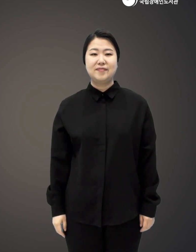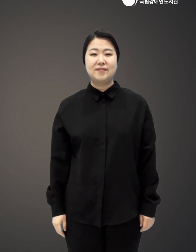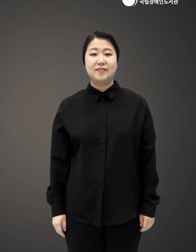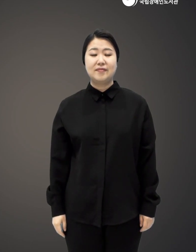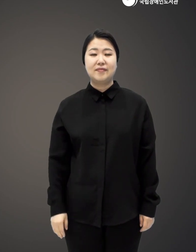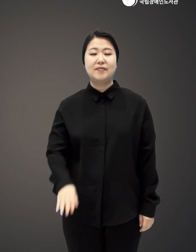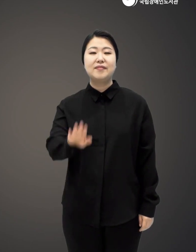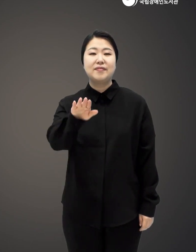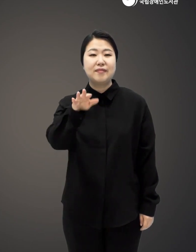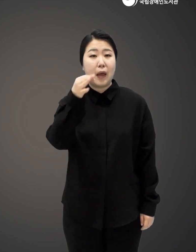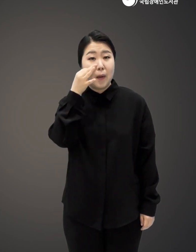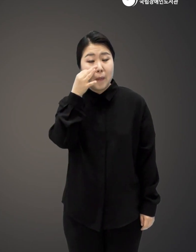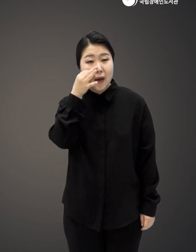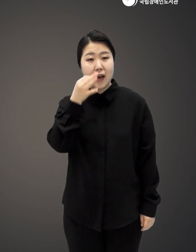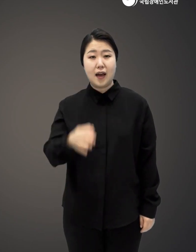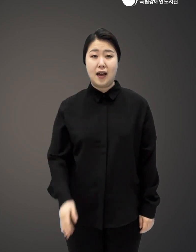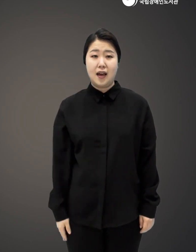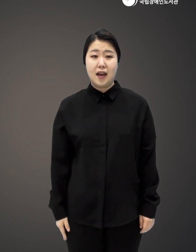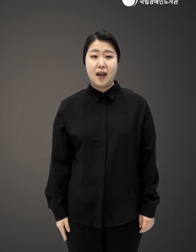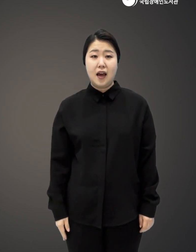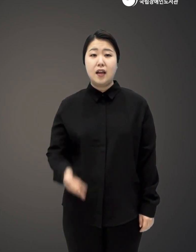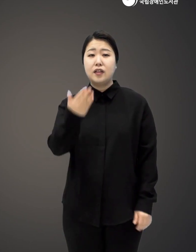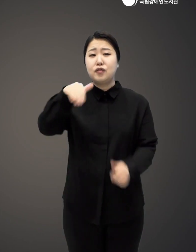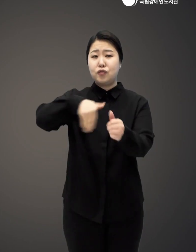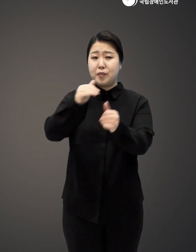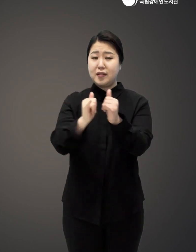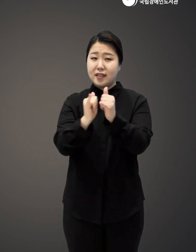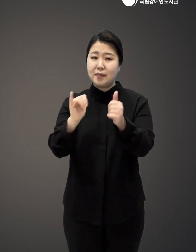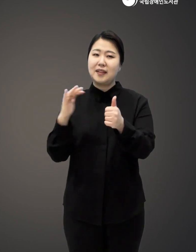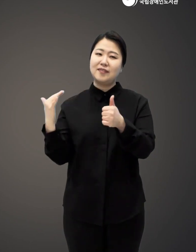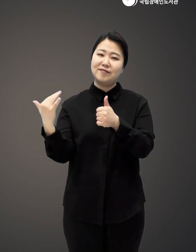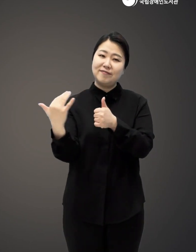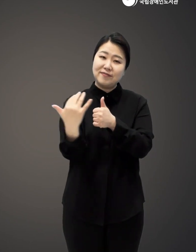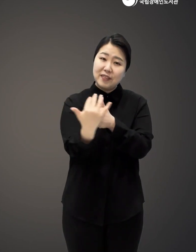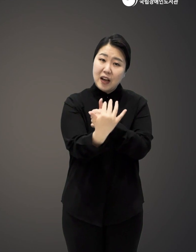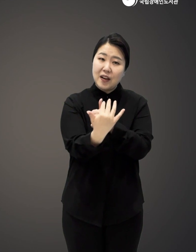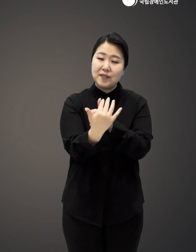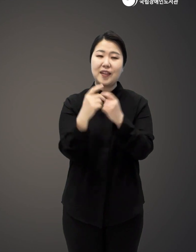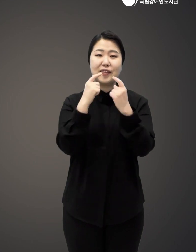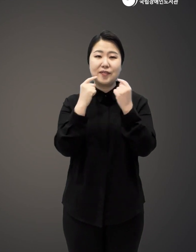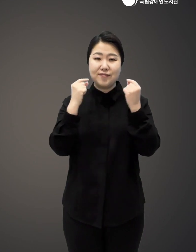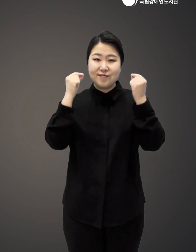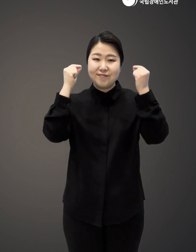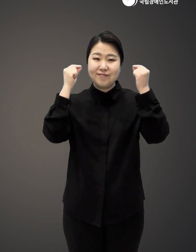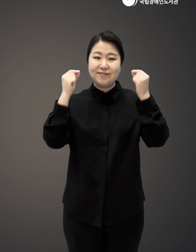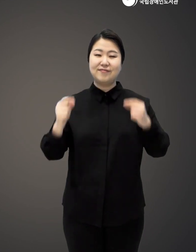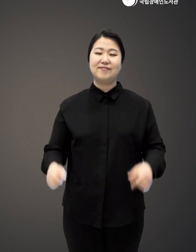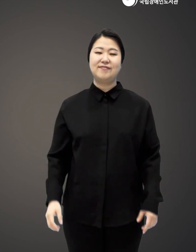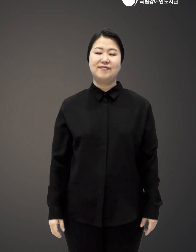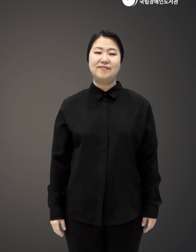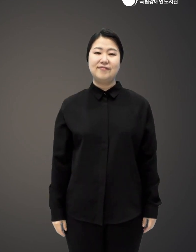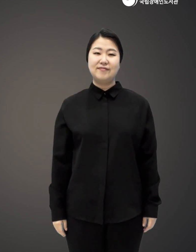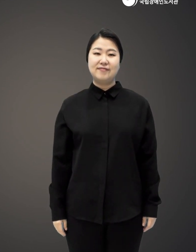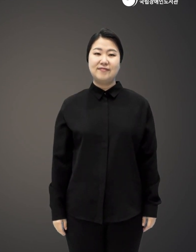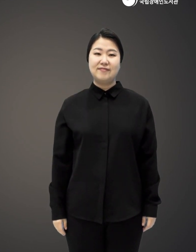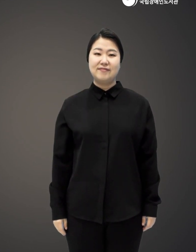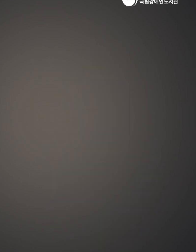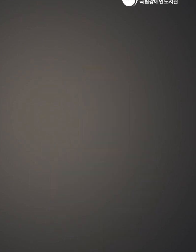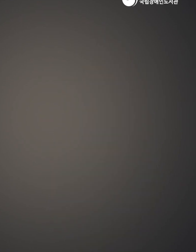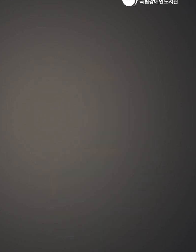이것 봐 네 곁에 있는 사람들이 모두 너를 향해 웃어주잖니